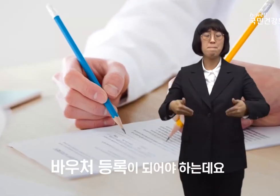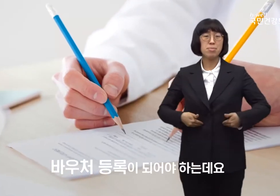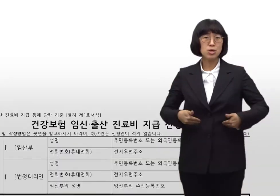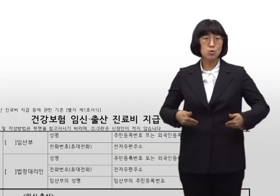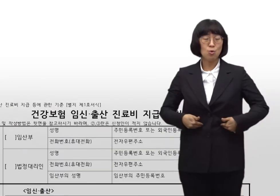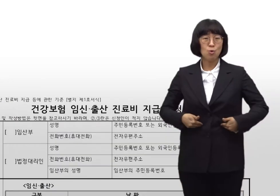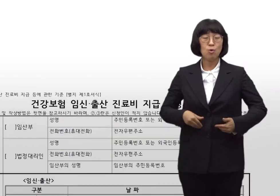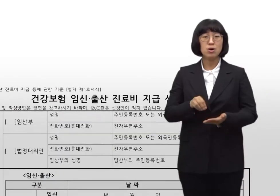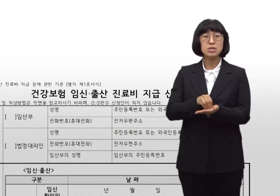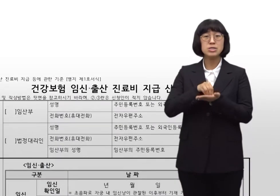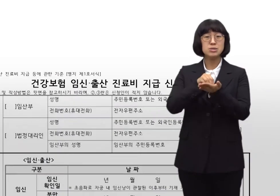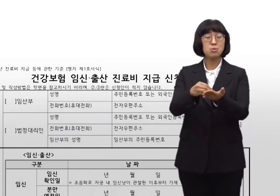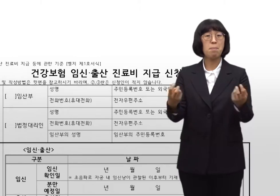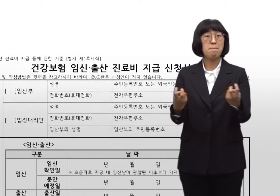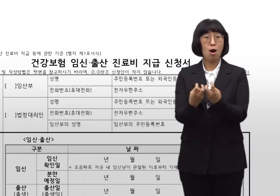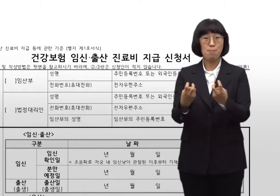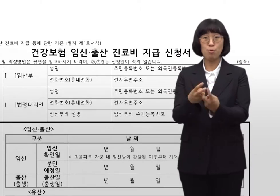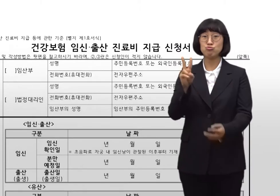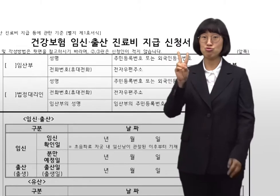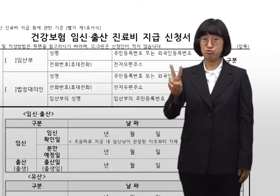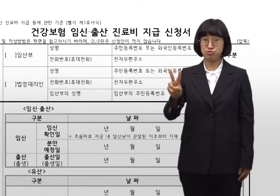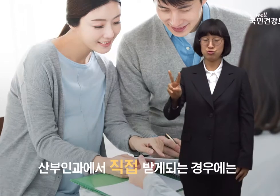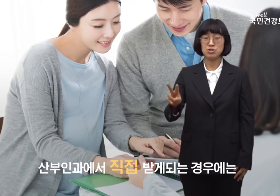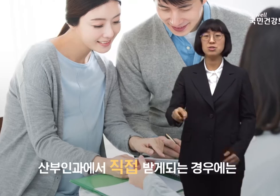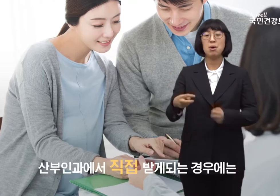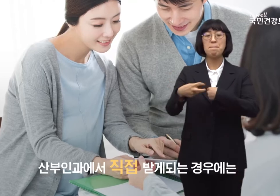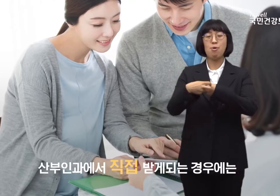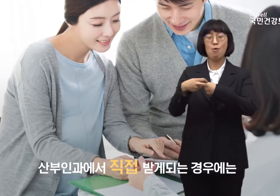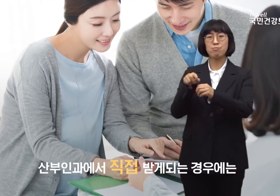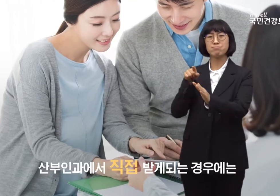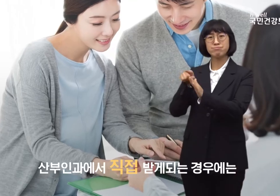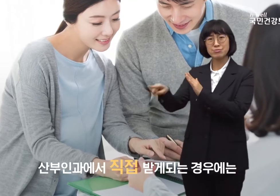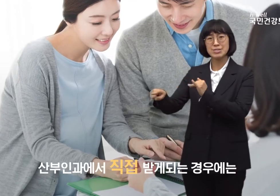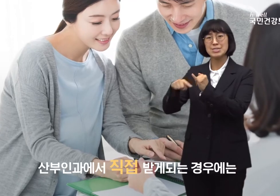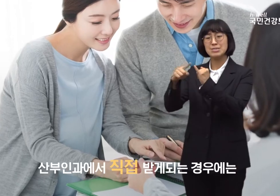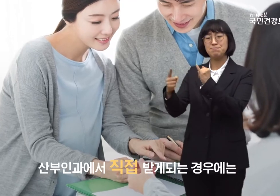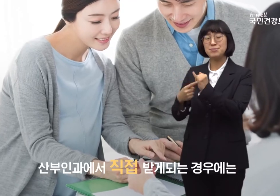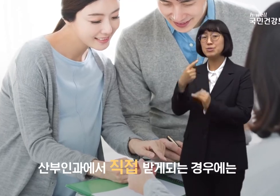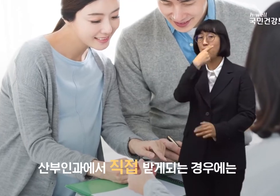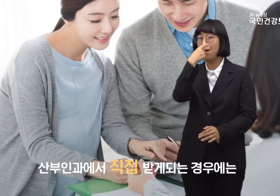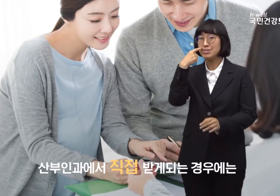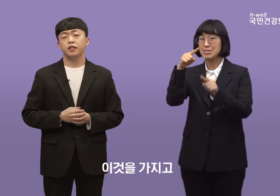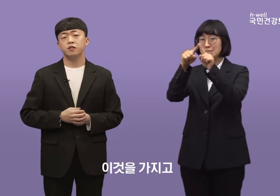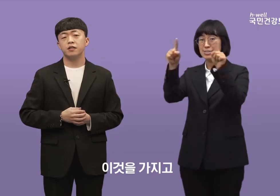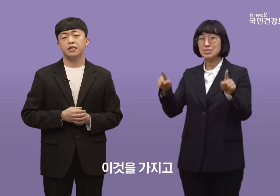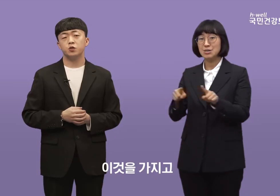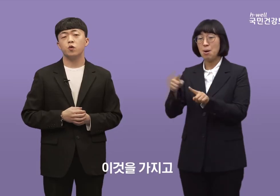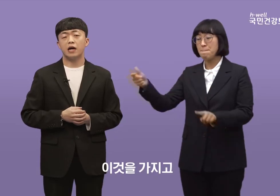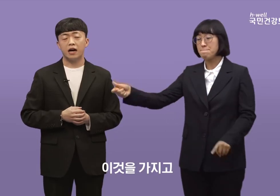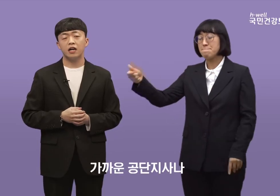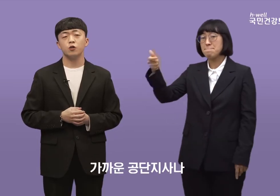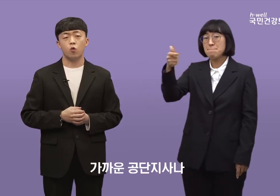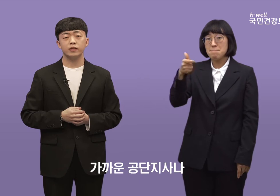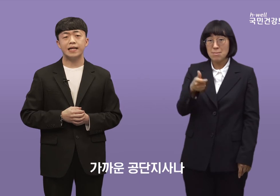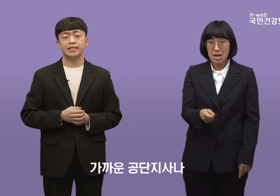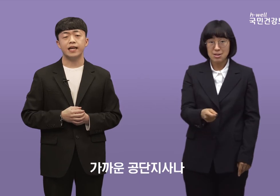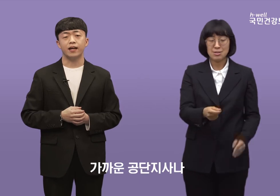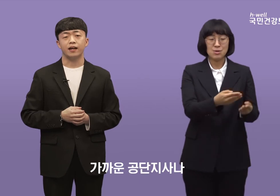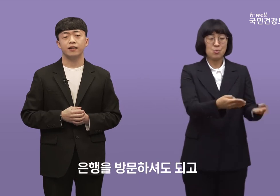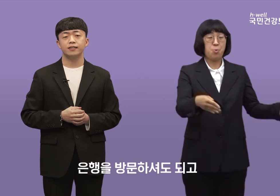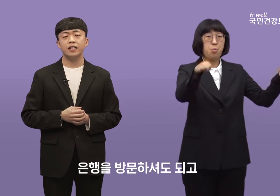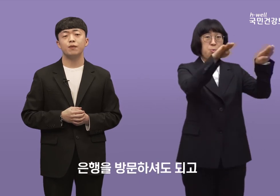되어야 하는데요 바우처 등록을 위한 임신출산 확인서를 산부인과에서 직접 받게 되는 경우에는 이것을 가지고 가까운